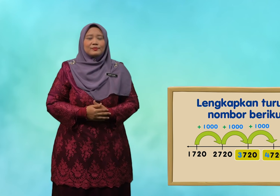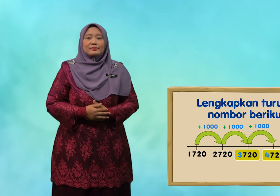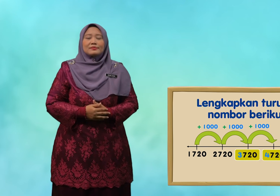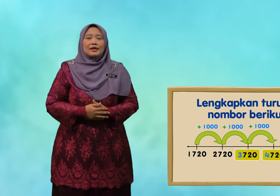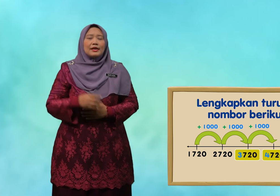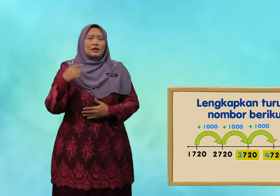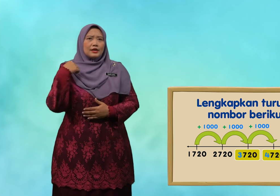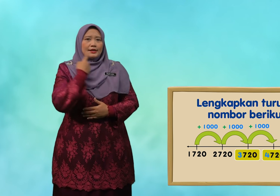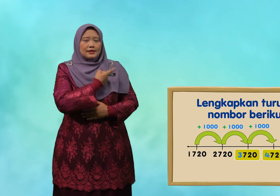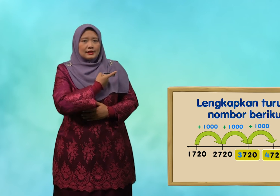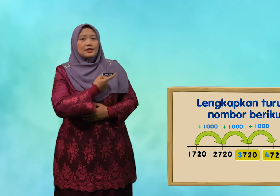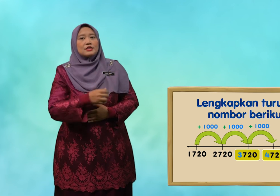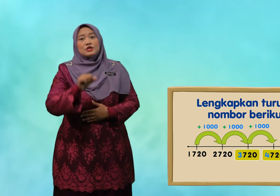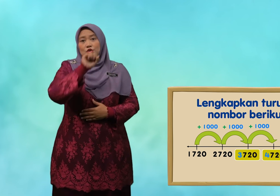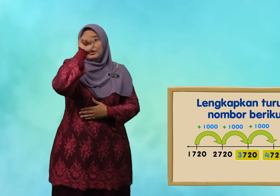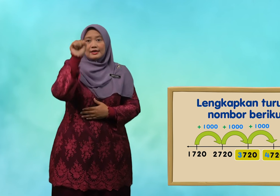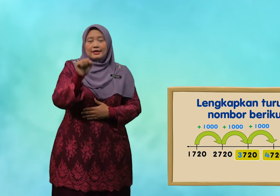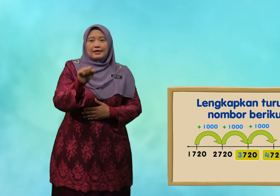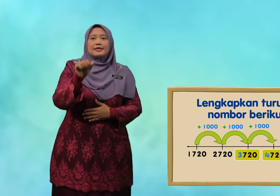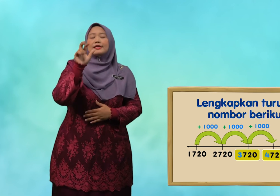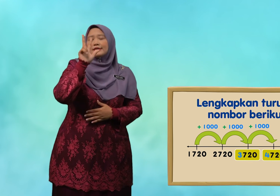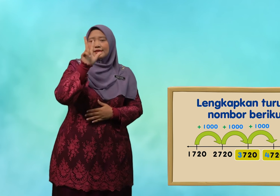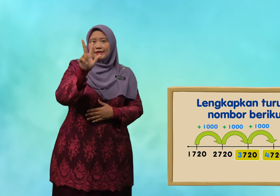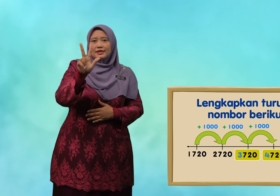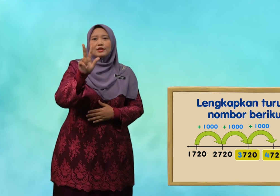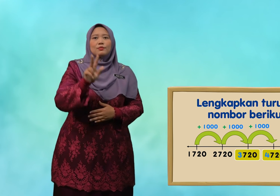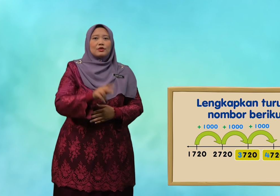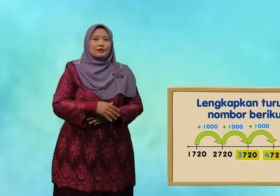kita kita ke soalan yang ketiga pula